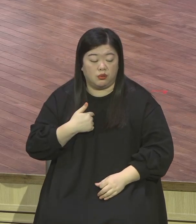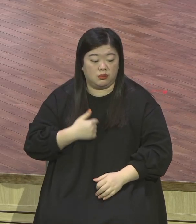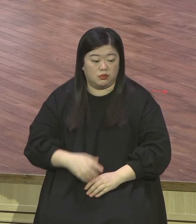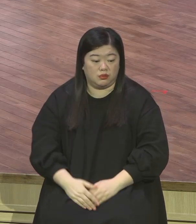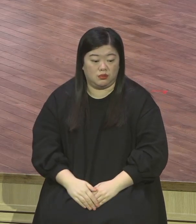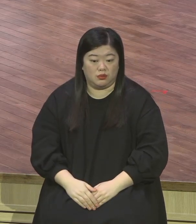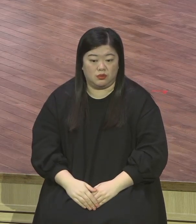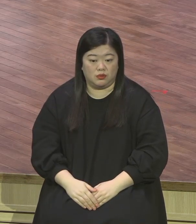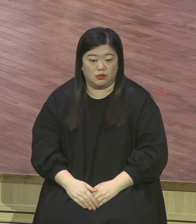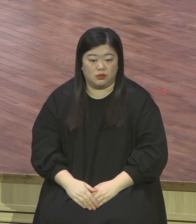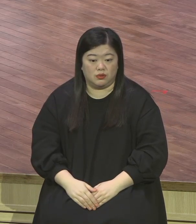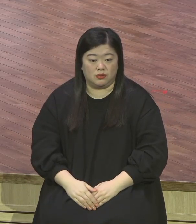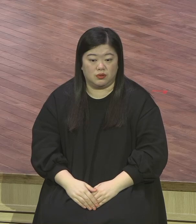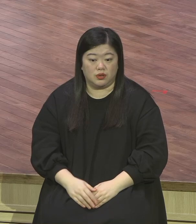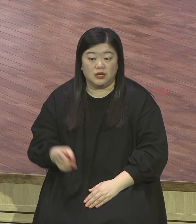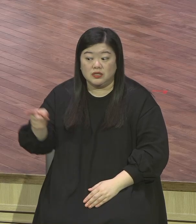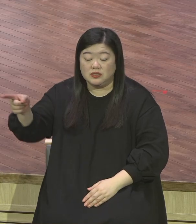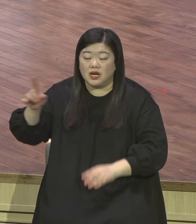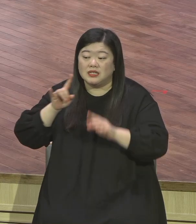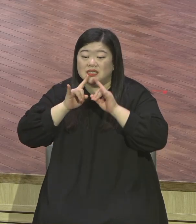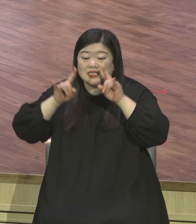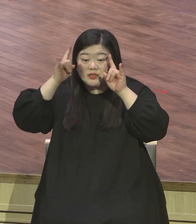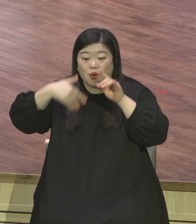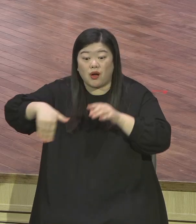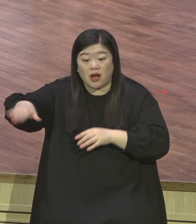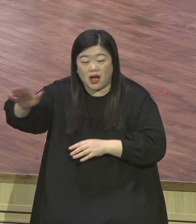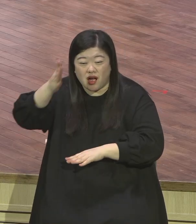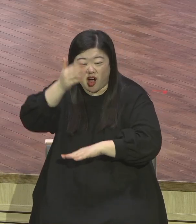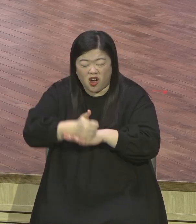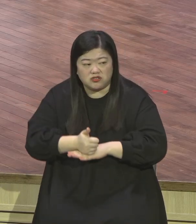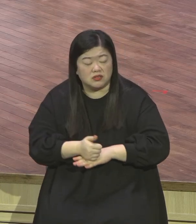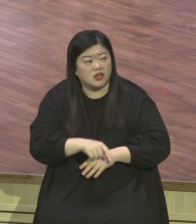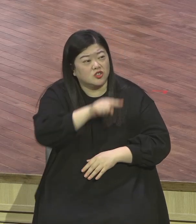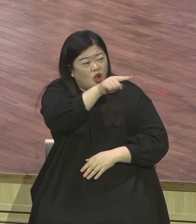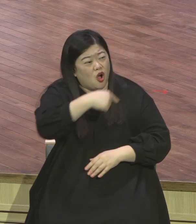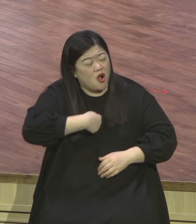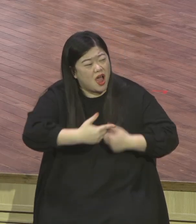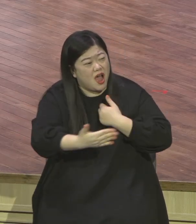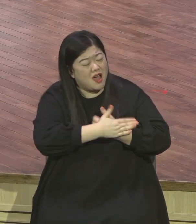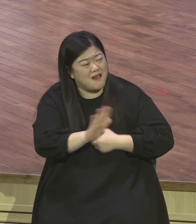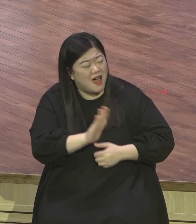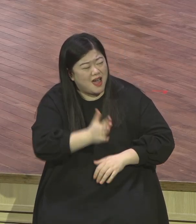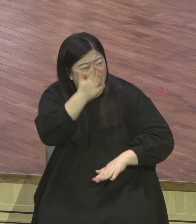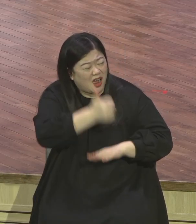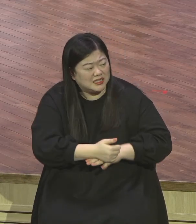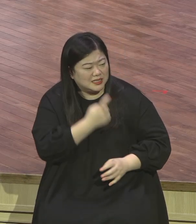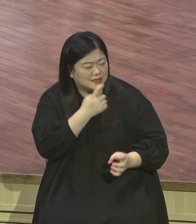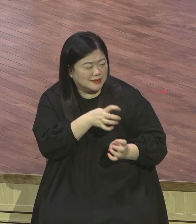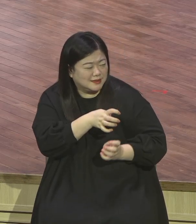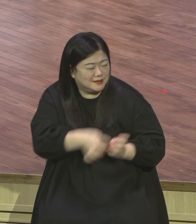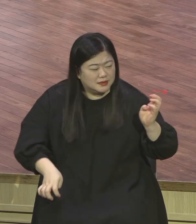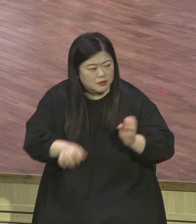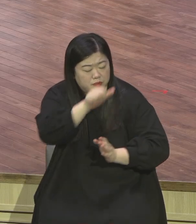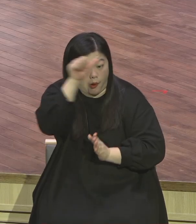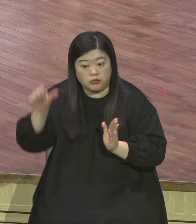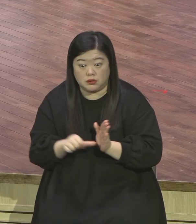가라 평생 백년도 아니고 천년도 아니고 평생 영원토록 일을 가라 얼마나